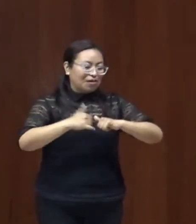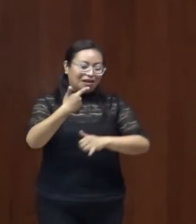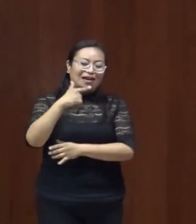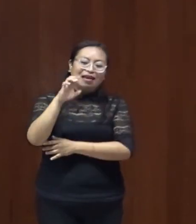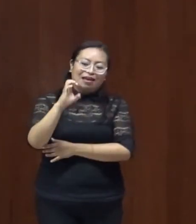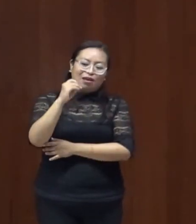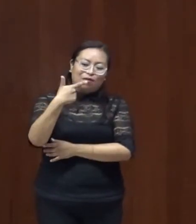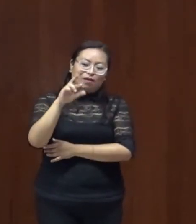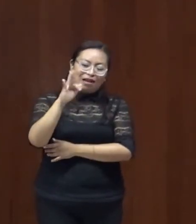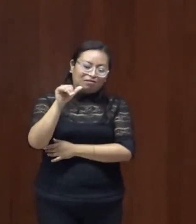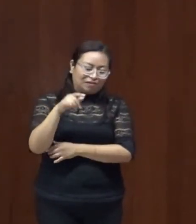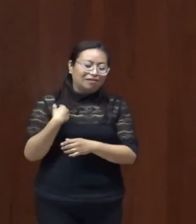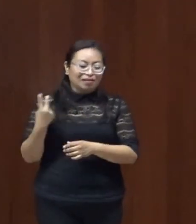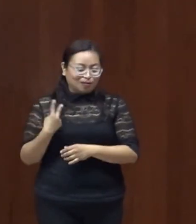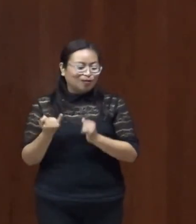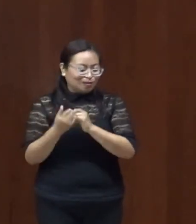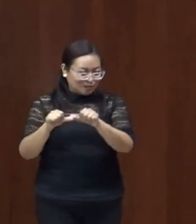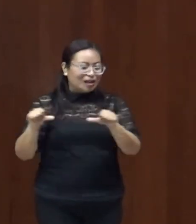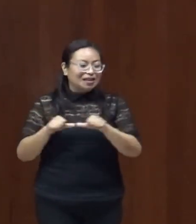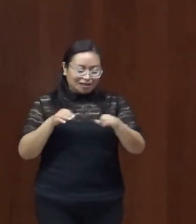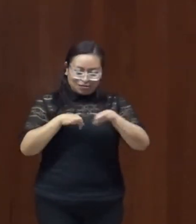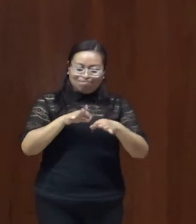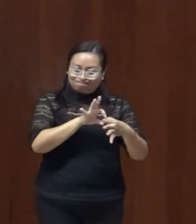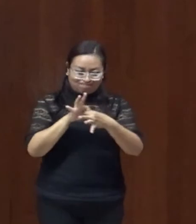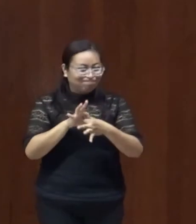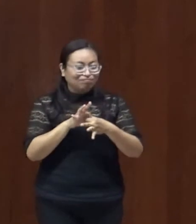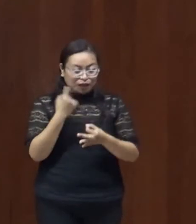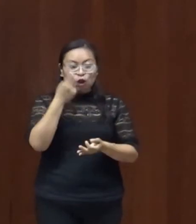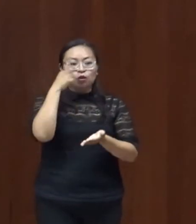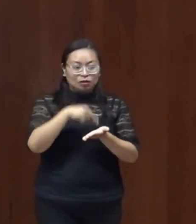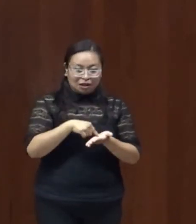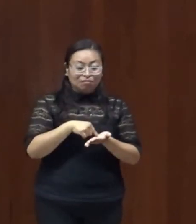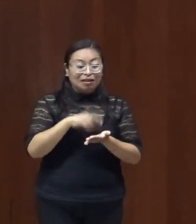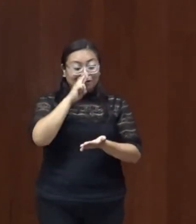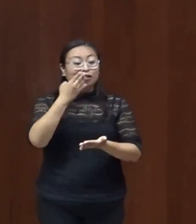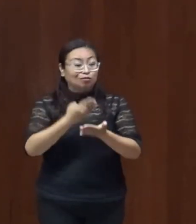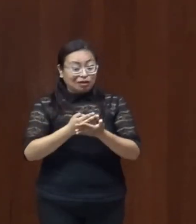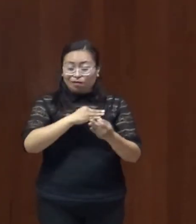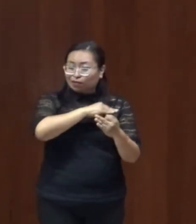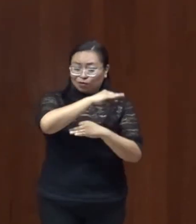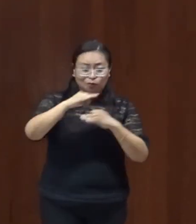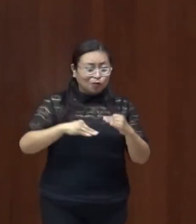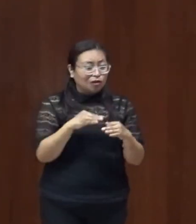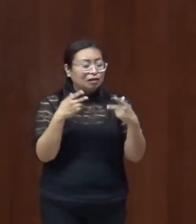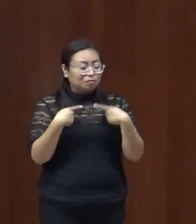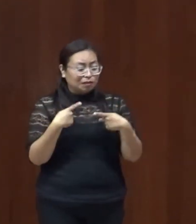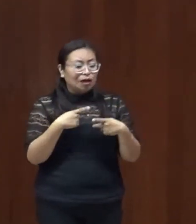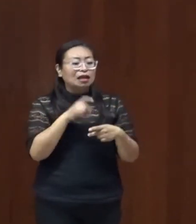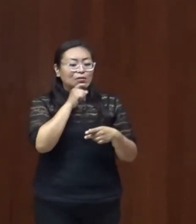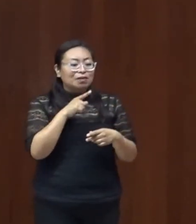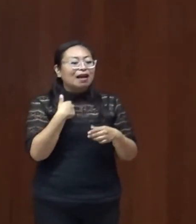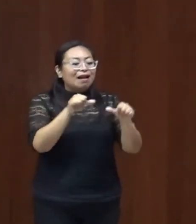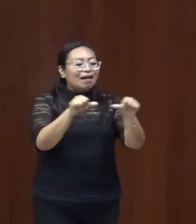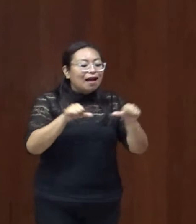de este estilo de trabajo y que creo que pues nos corresponde a todas las humanidades tener